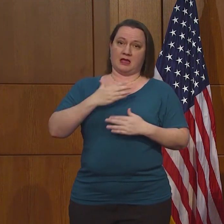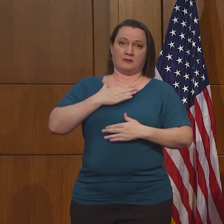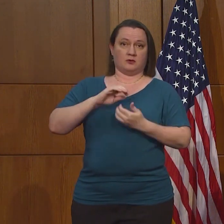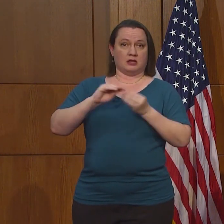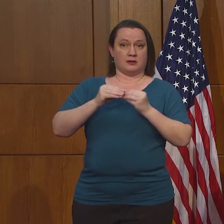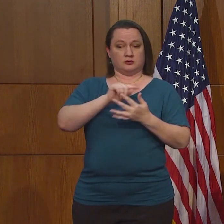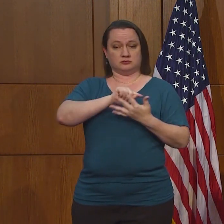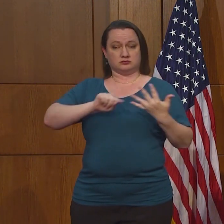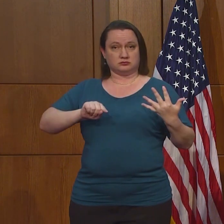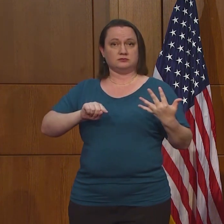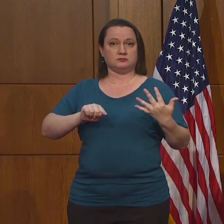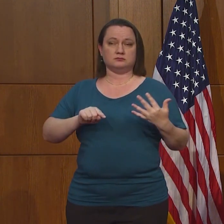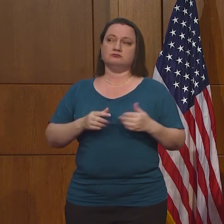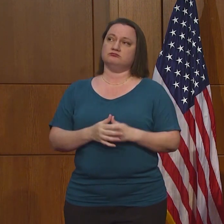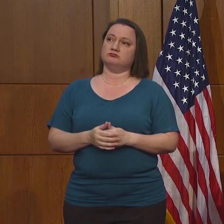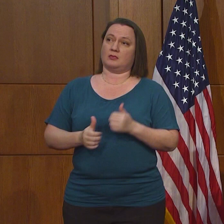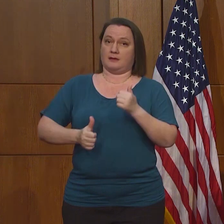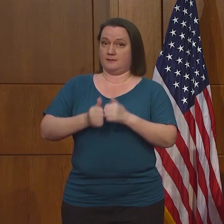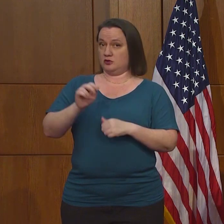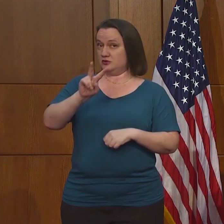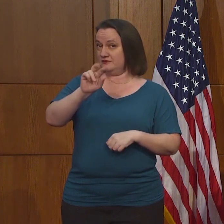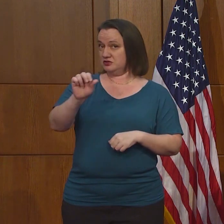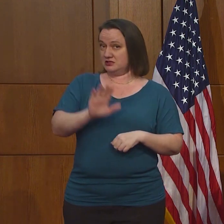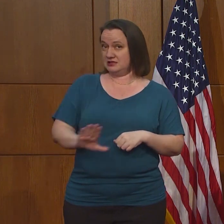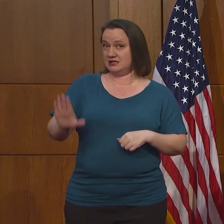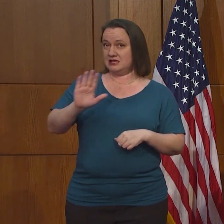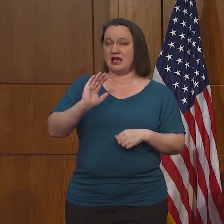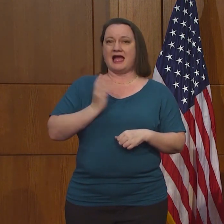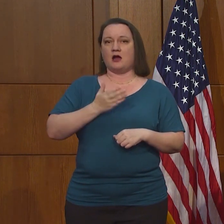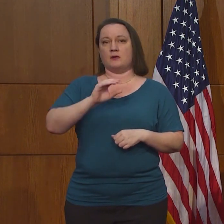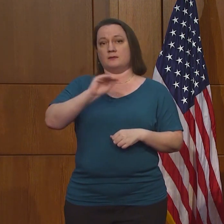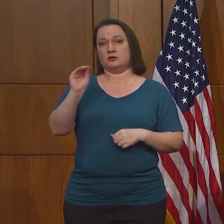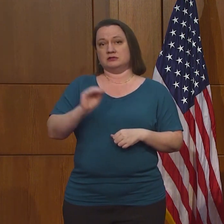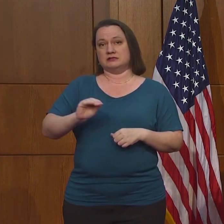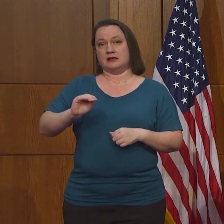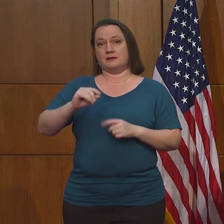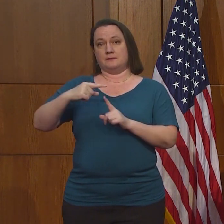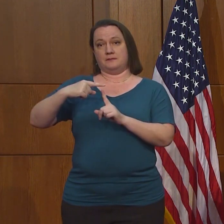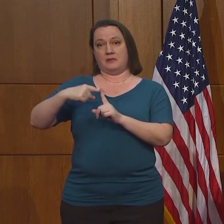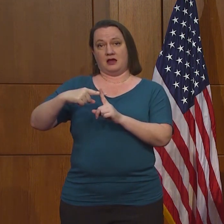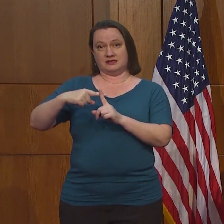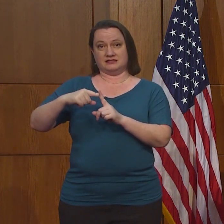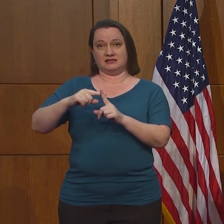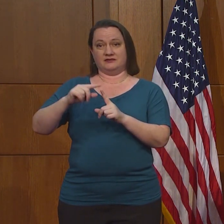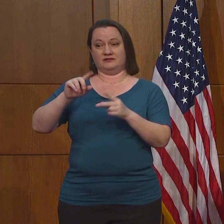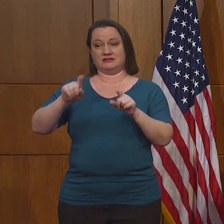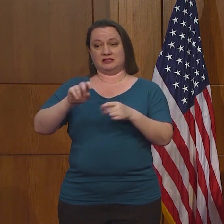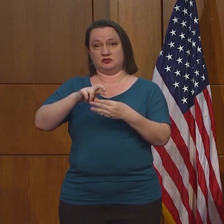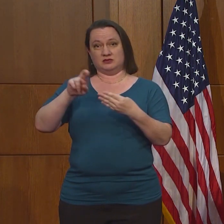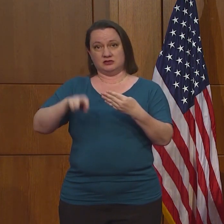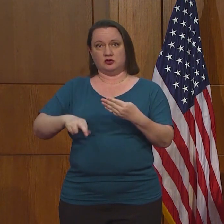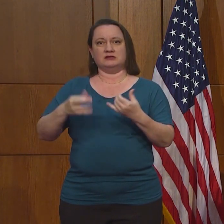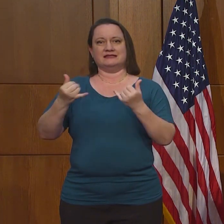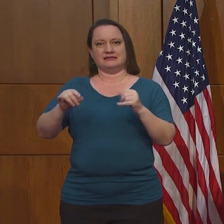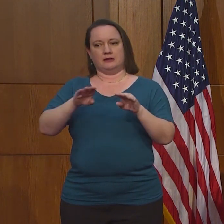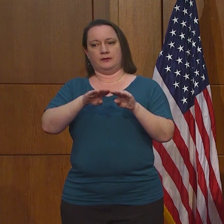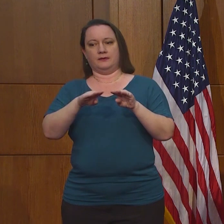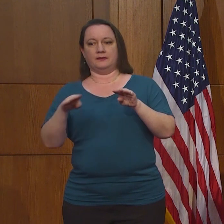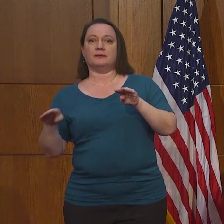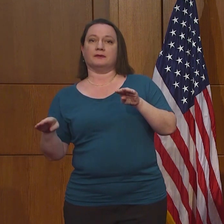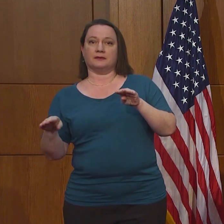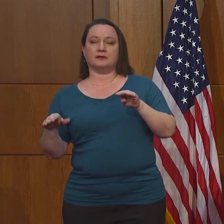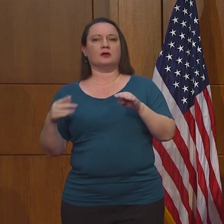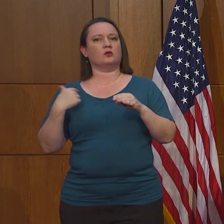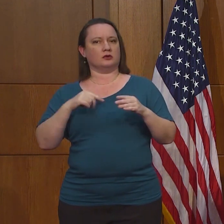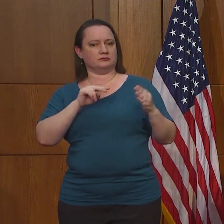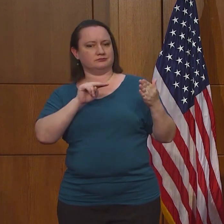la tendencia que estamos mostrando. vemos que continuamos bajando en números y estamos